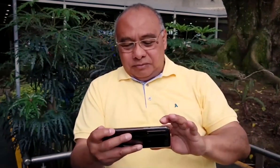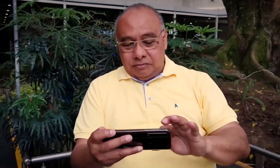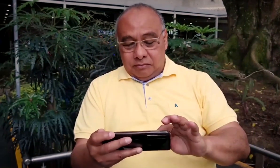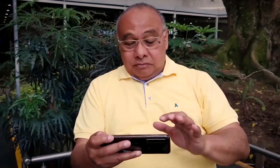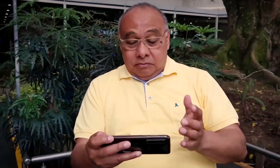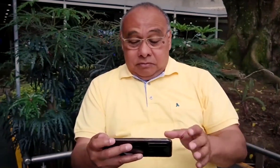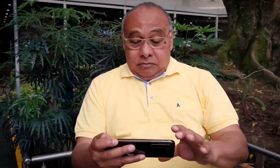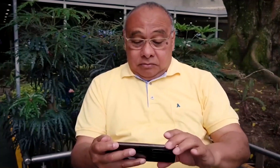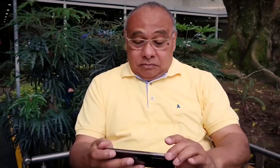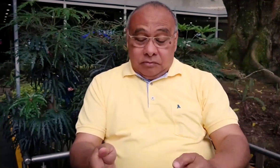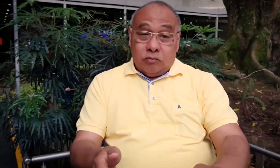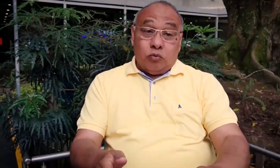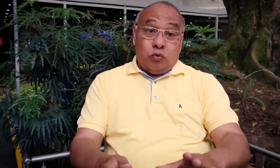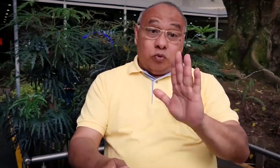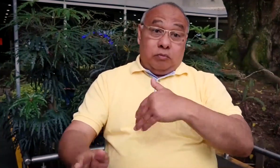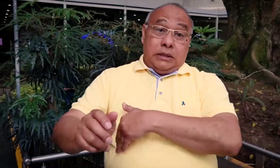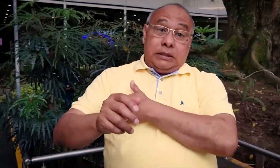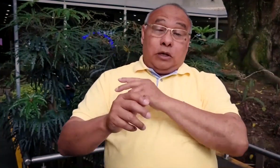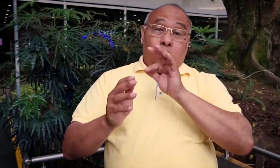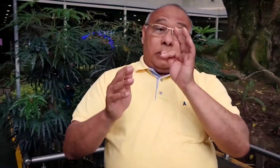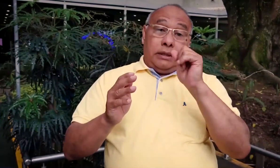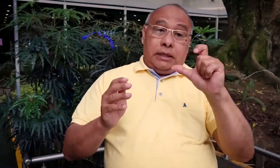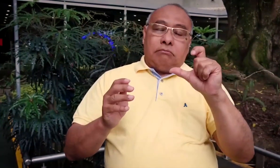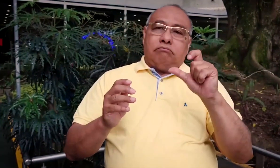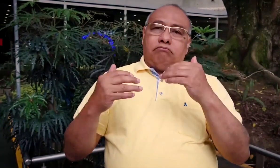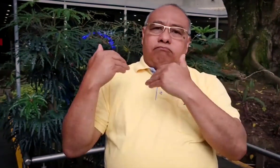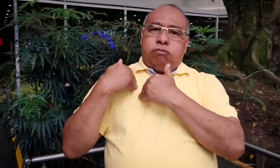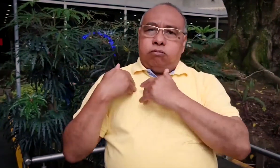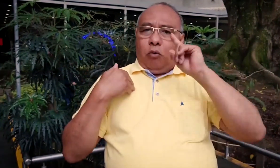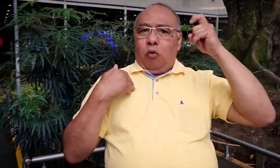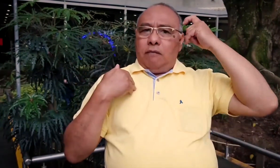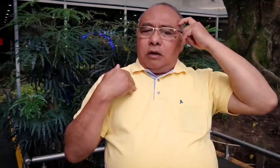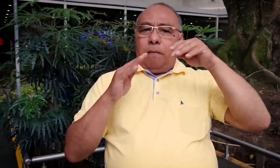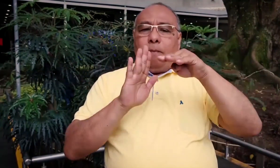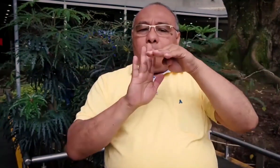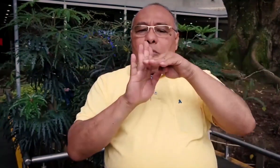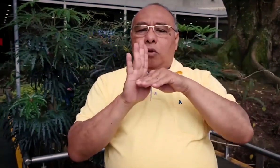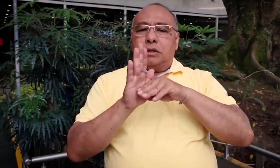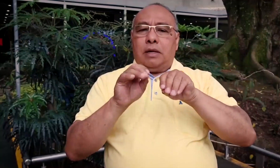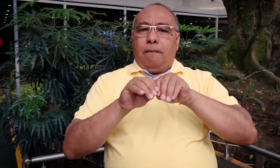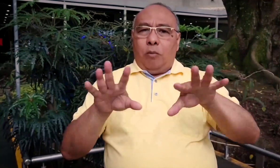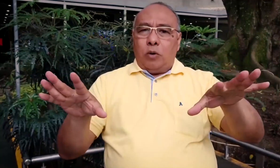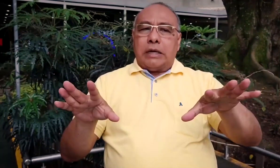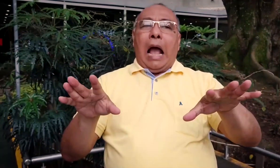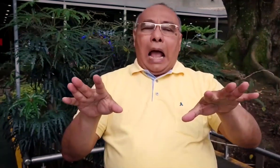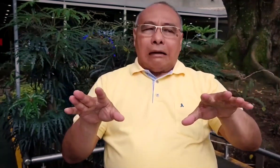Estoy recordando aquí todo lo que ocurrió. Bueno, y desde el Ministerio TIC, quien fue el encargado por parte del